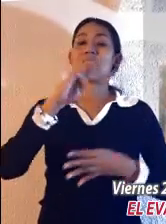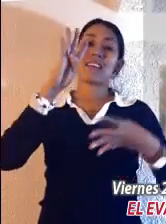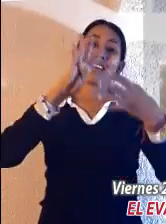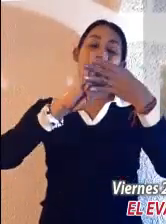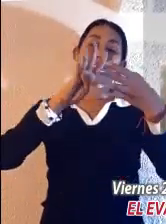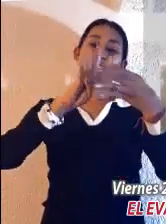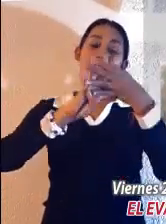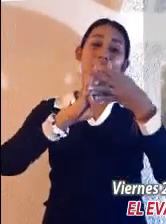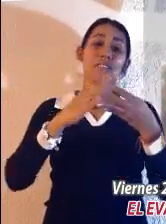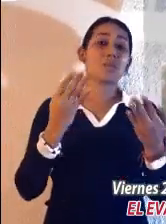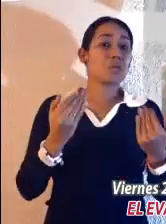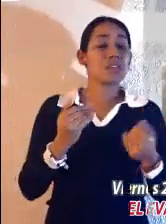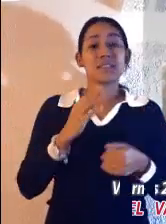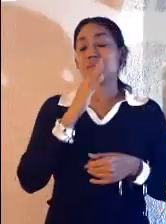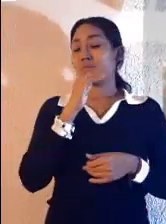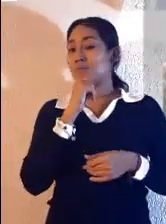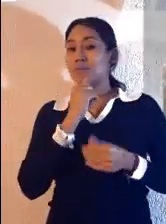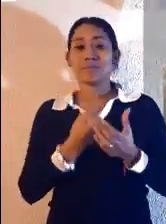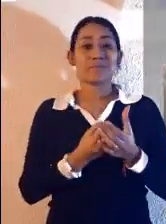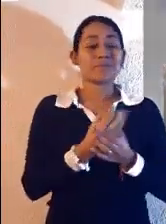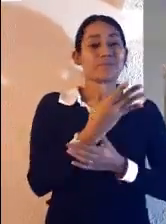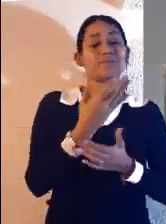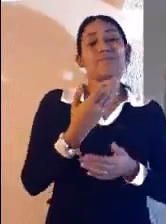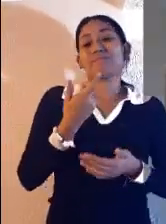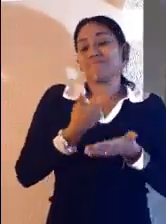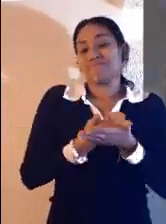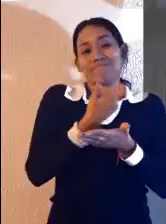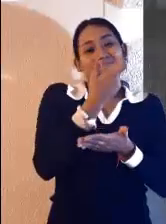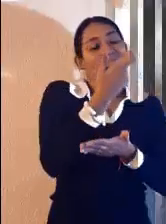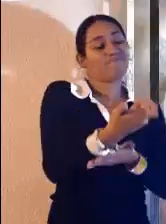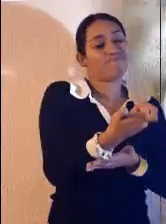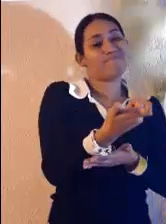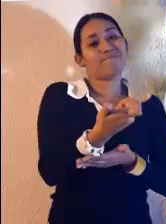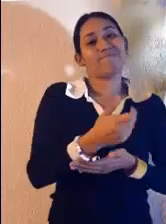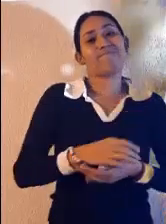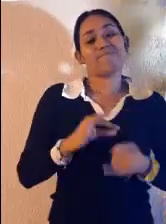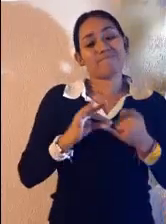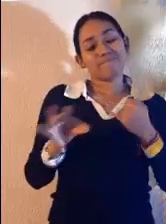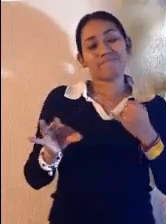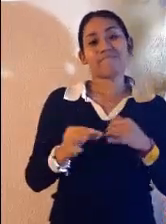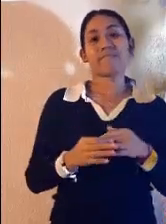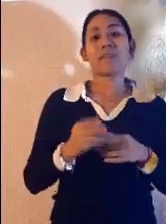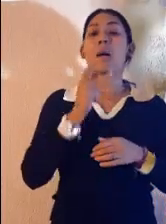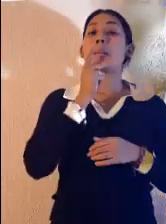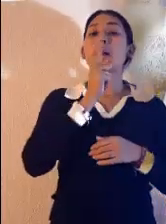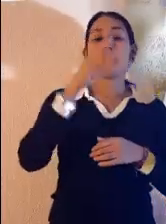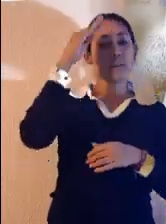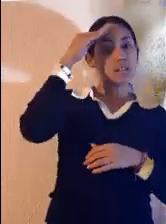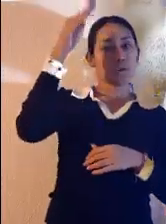no saldrás de allí hasta que hayas pagado el último centavo. Palabra del Señor